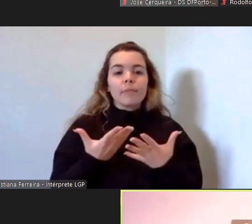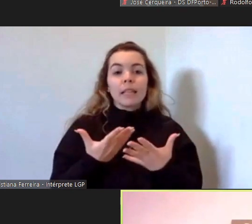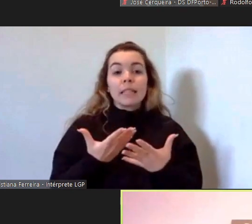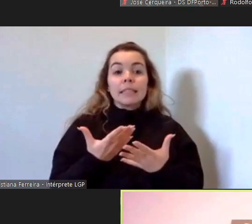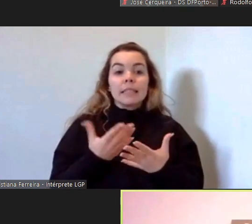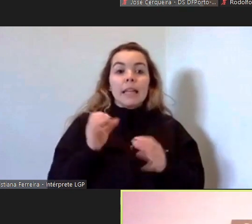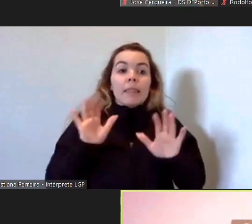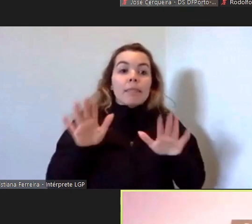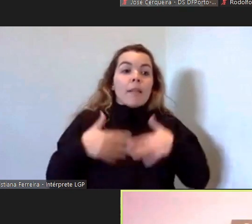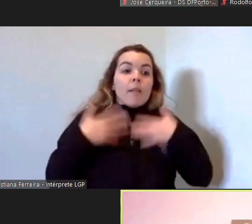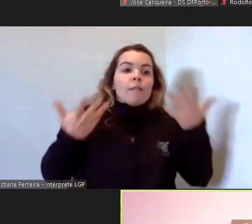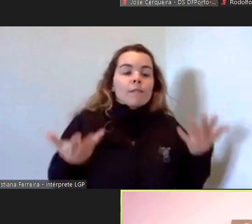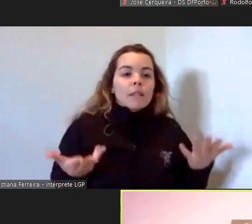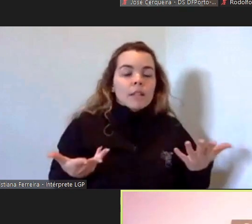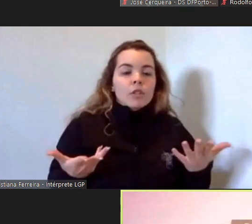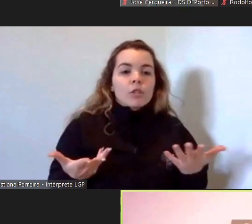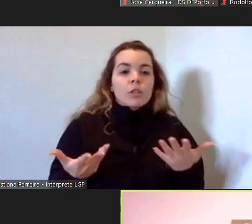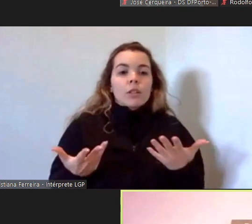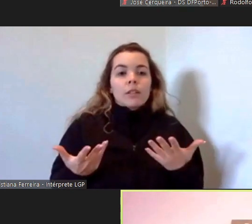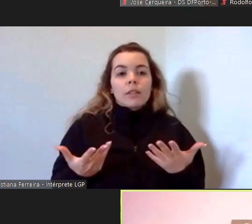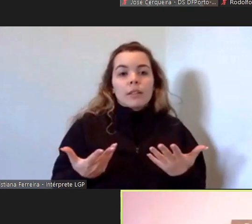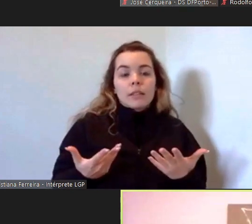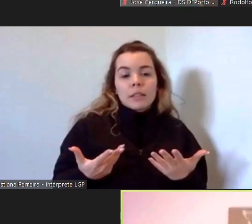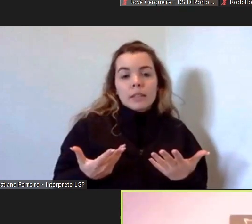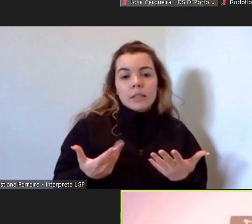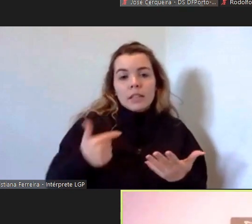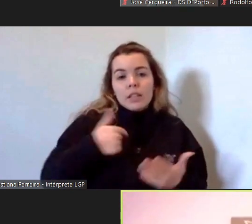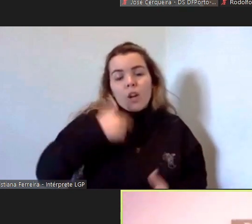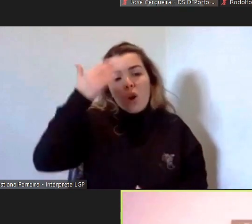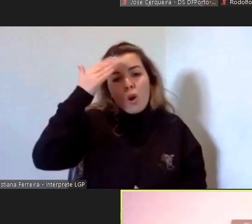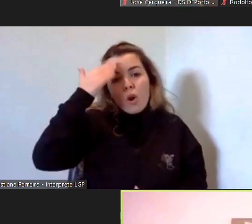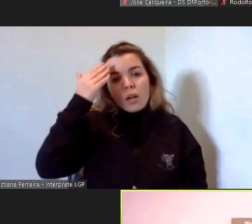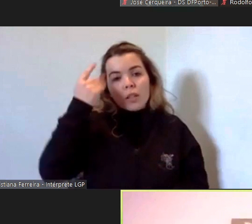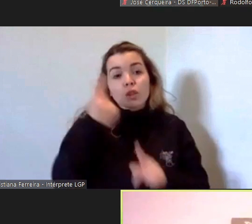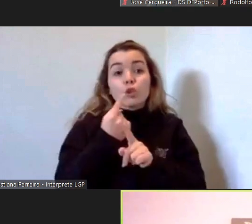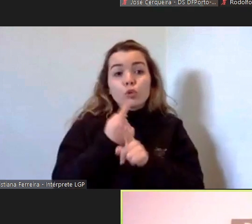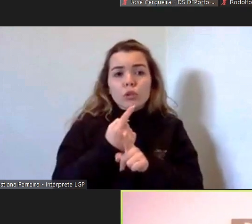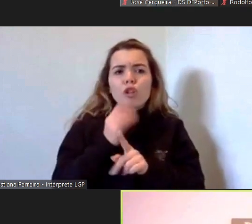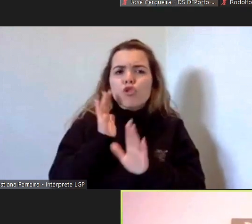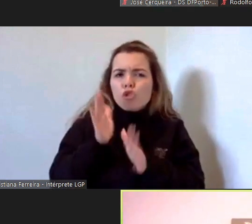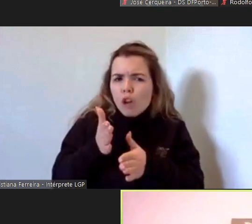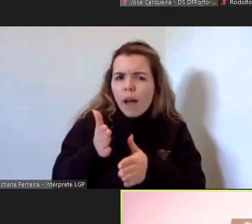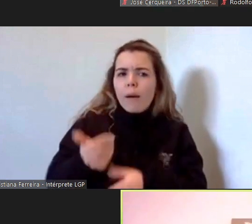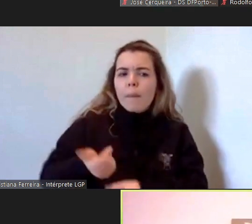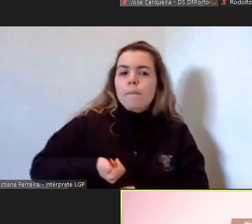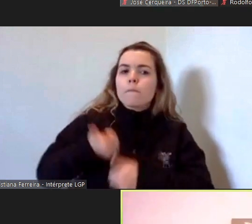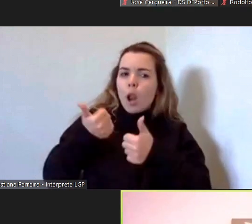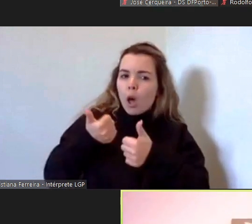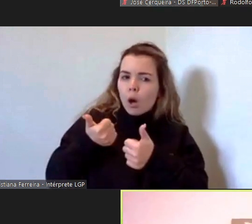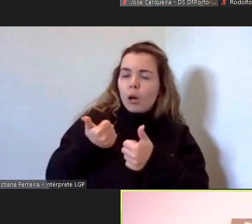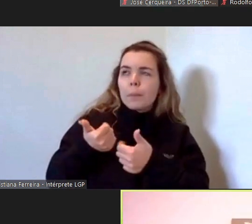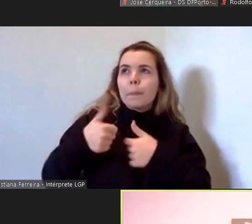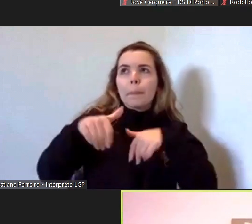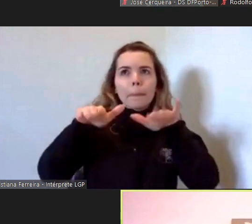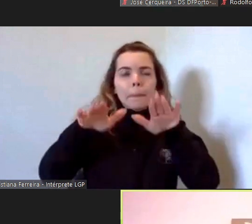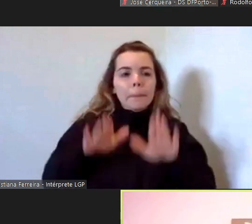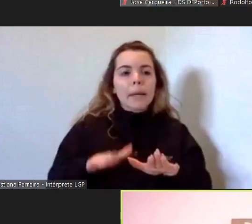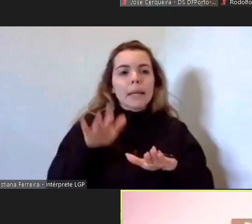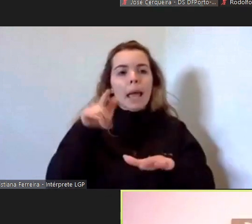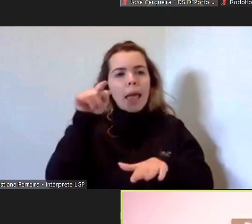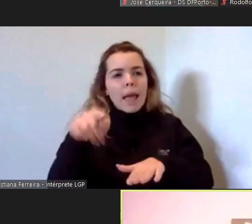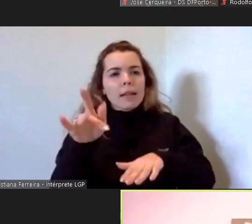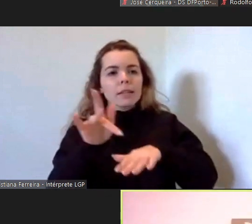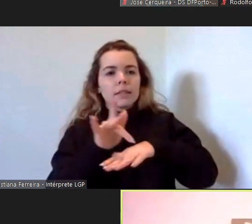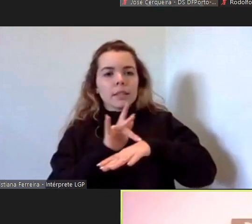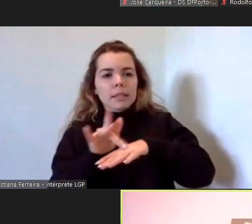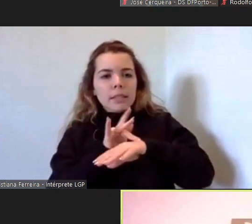calhar ter este eu acho que as coisas estão melhor mas de qualquer forma acho que esta sensibilidade para